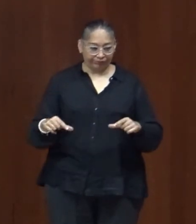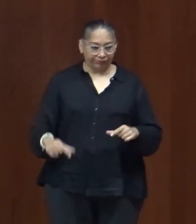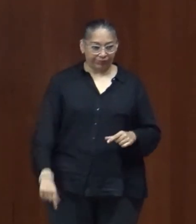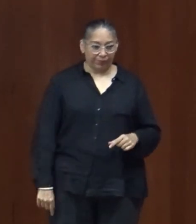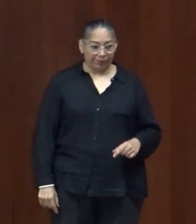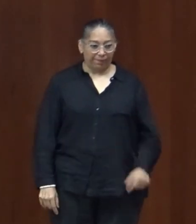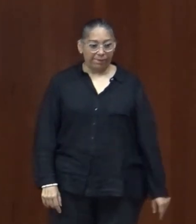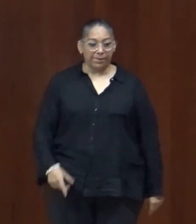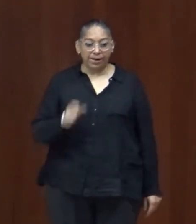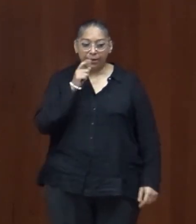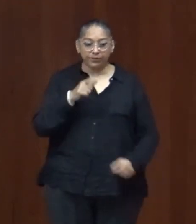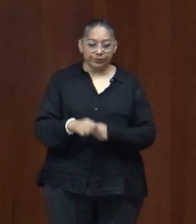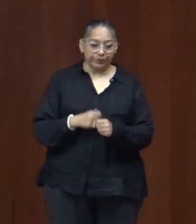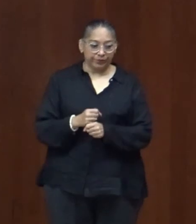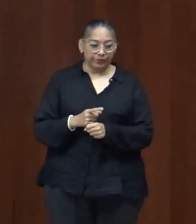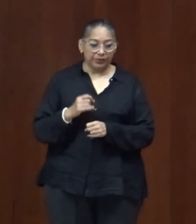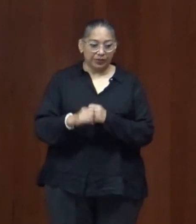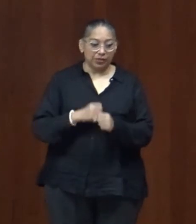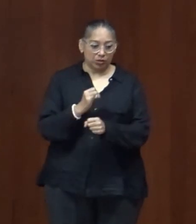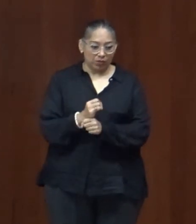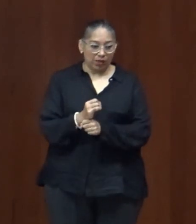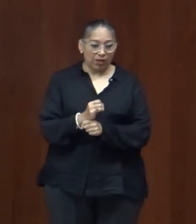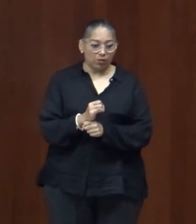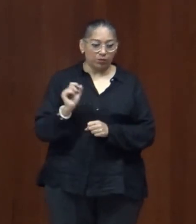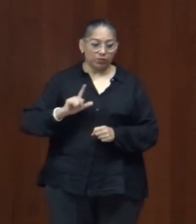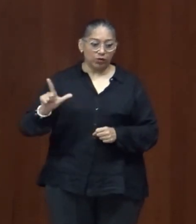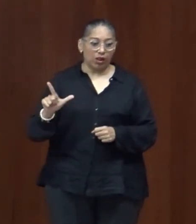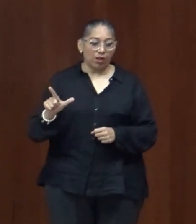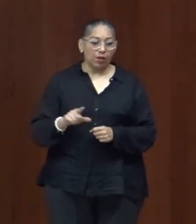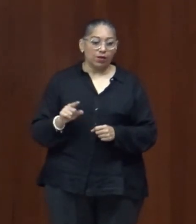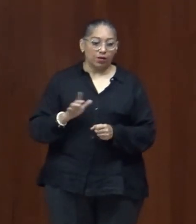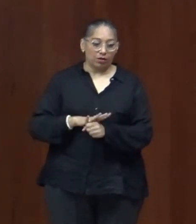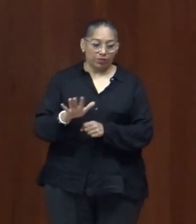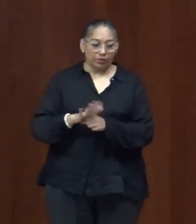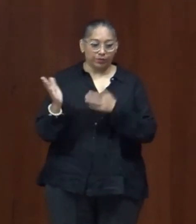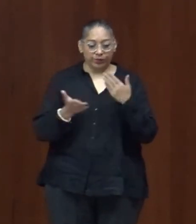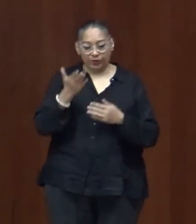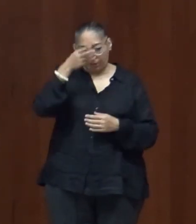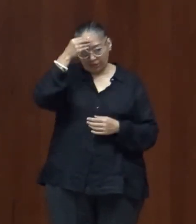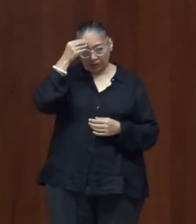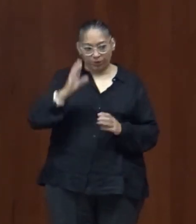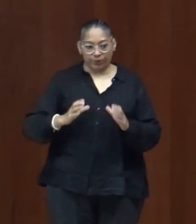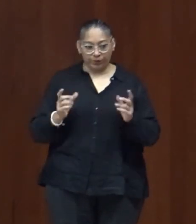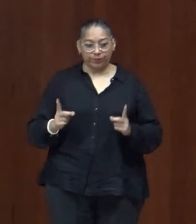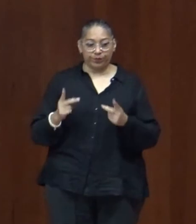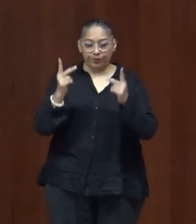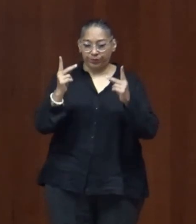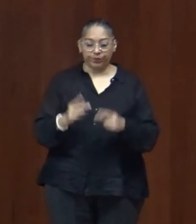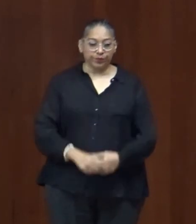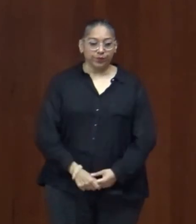la sociedad internacional de profesionales en sustentabilidad muchas gracias muchas gracias muchas gracias ustedes es